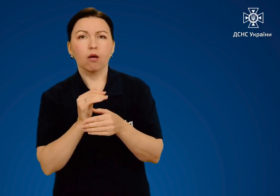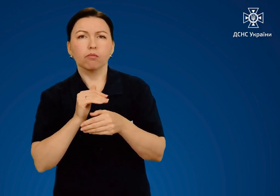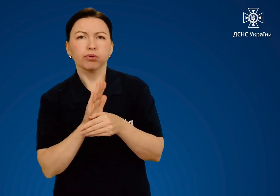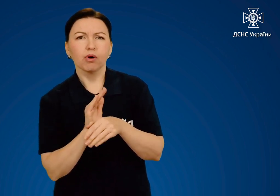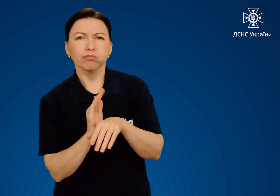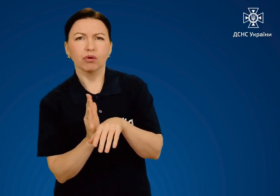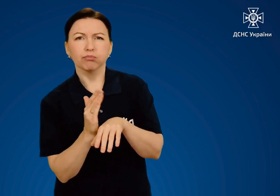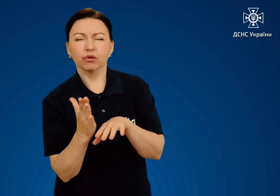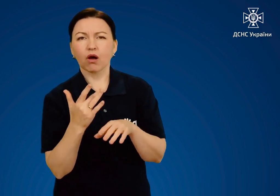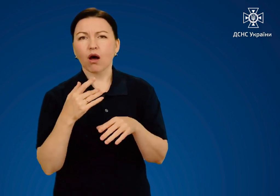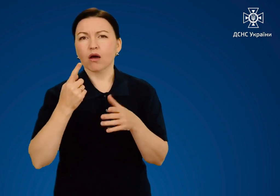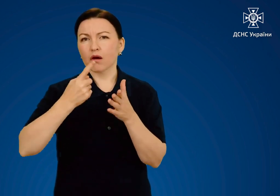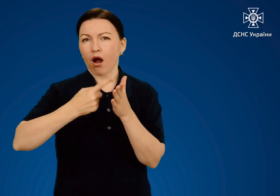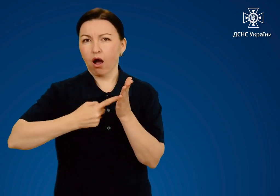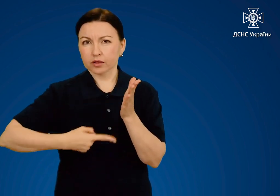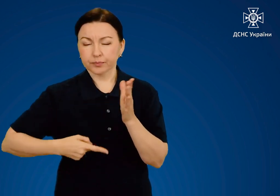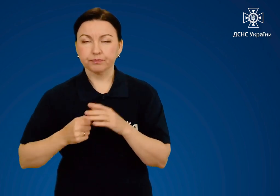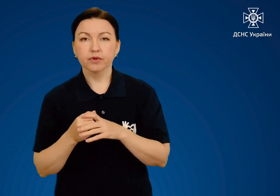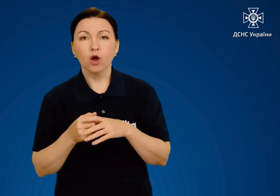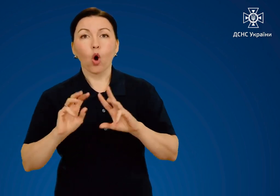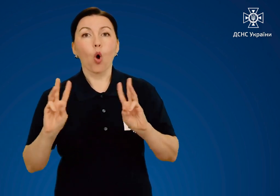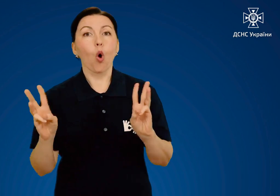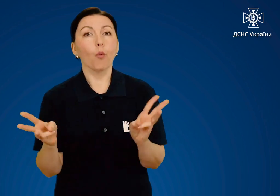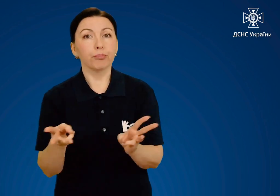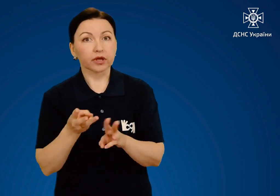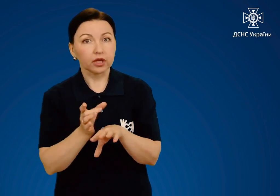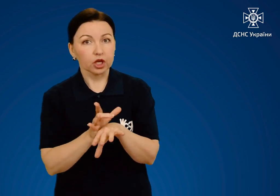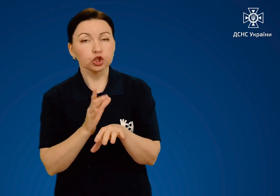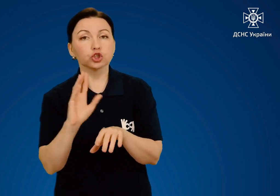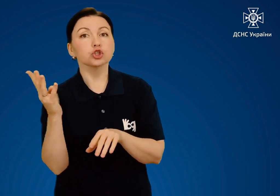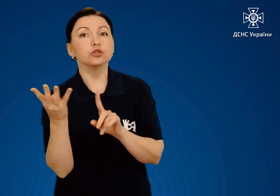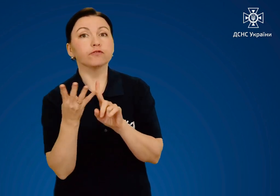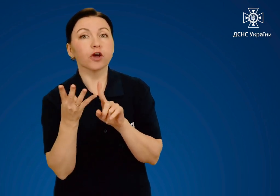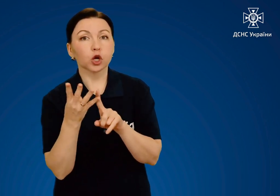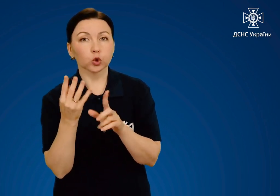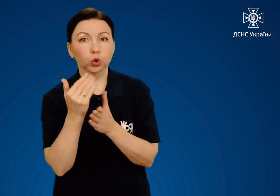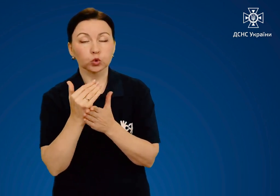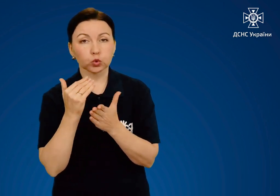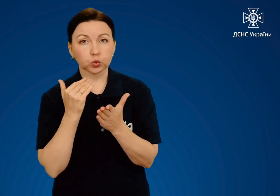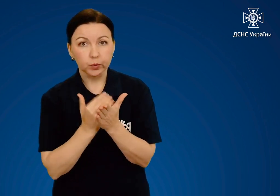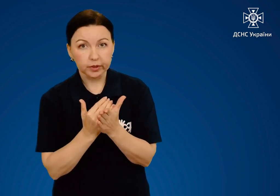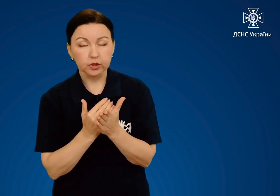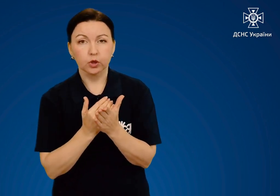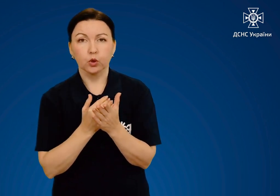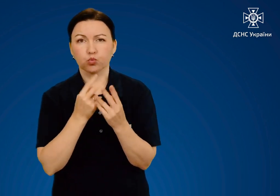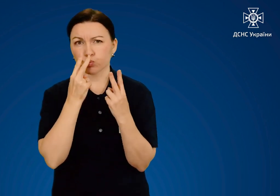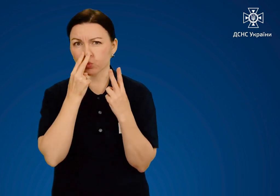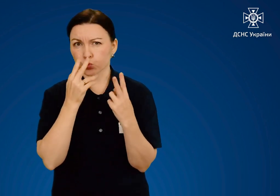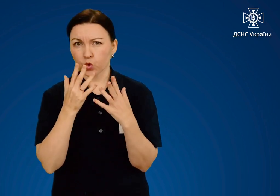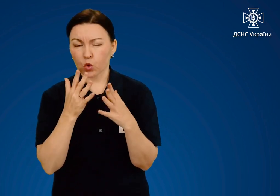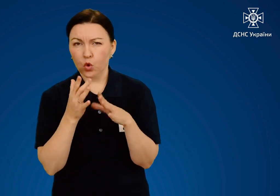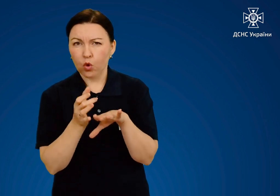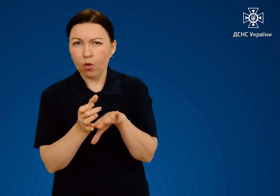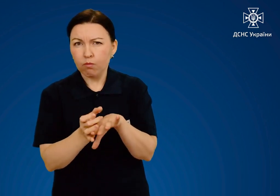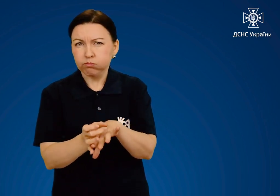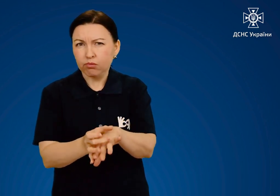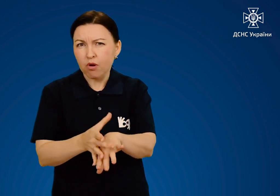ступеню відкриваються рани. Опіки четвертого ступеню характеризуються великими